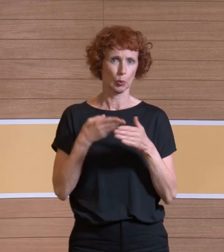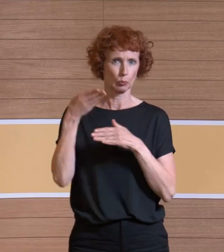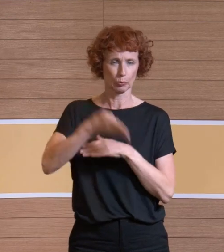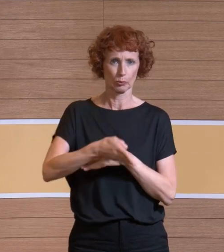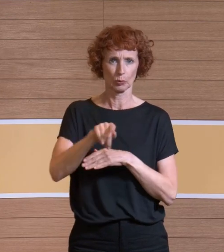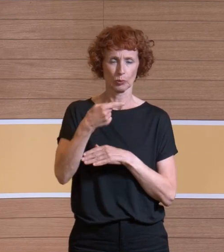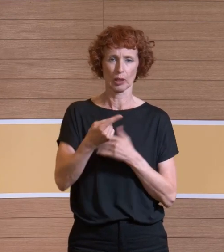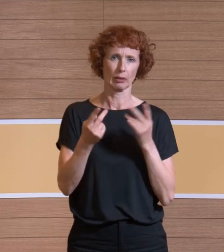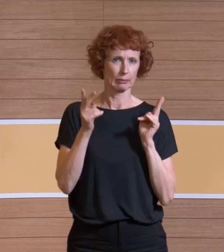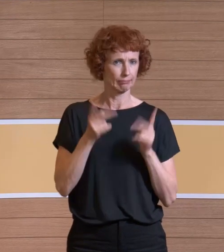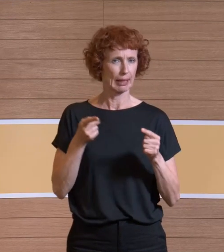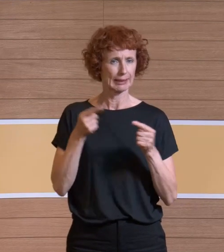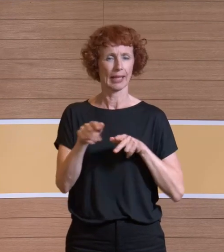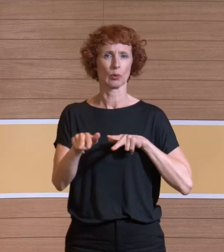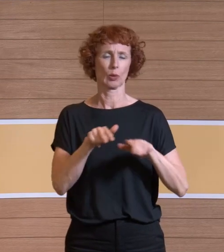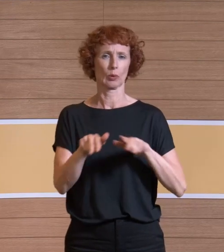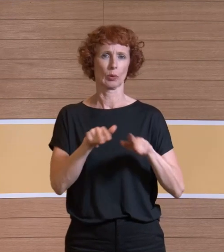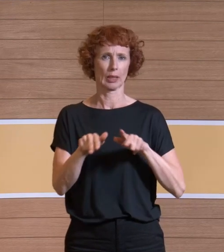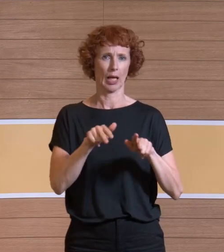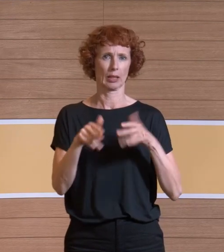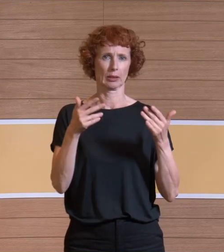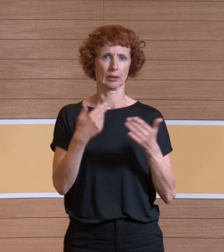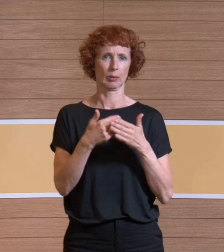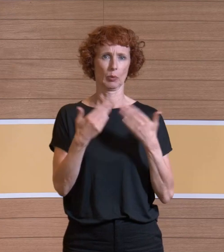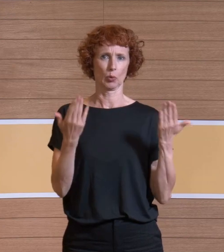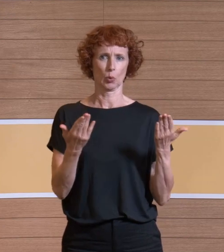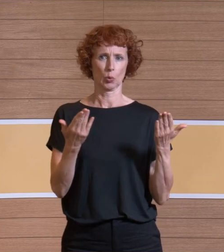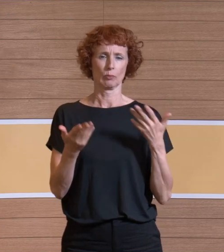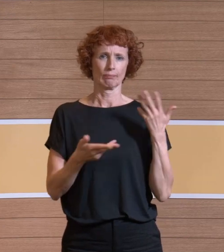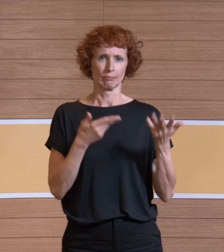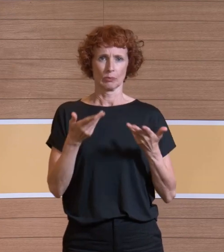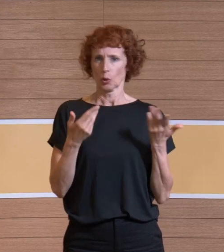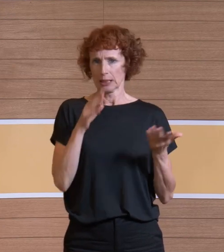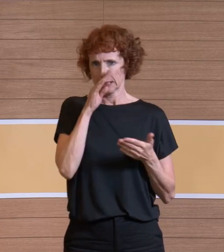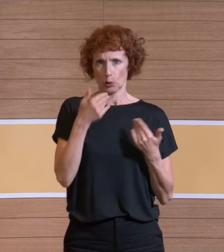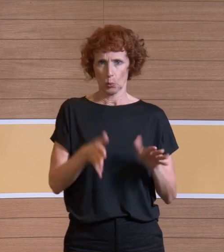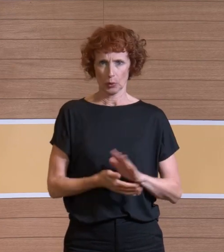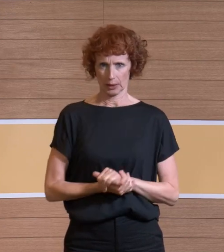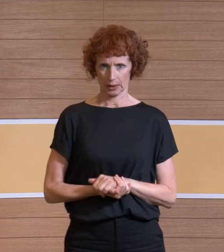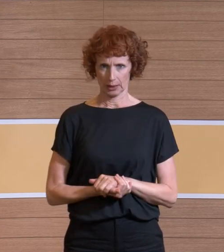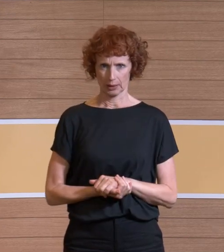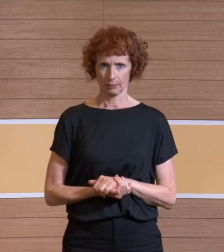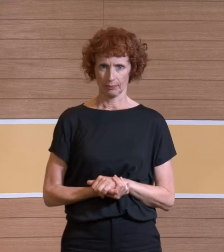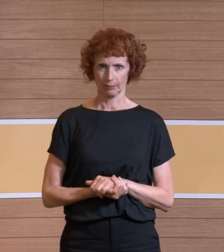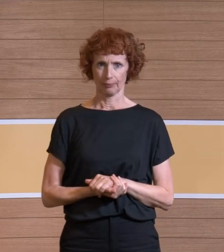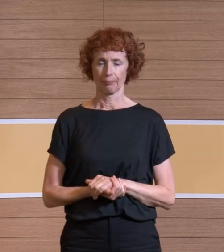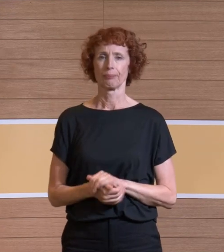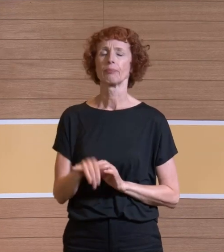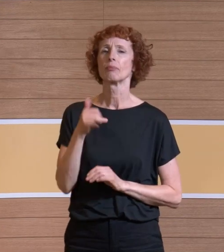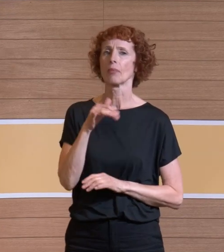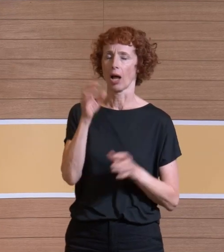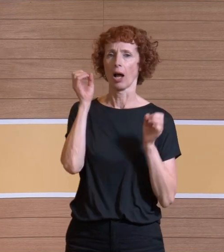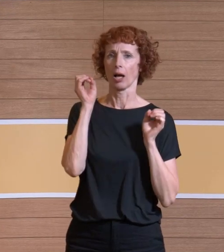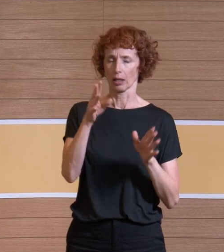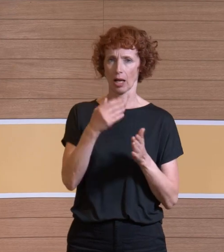oben zu regulieren. Weil ansonsten verschleißen Sie sich da sinnlos. Ja, das ist uns klar, dass das eine zähe